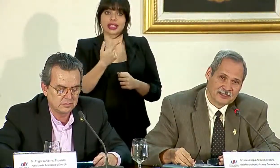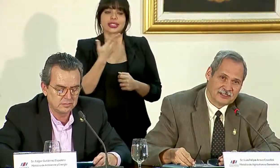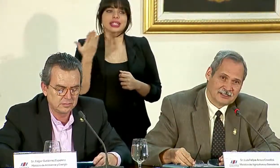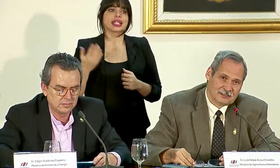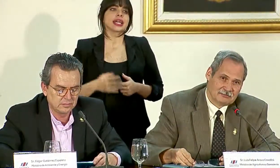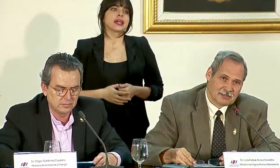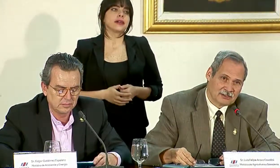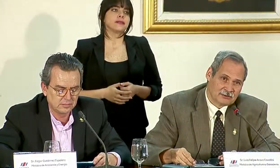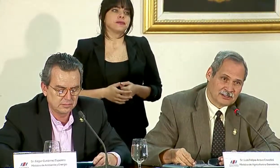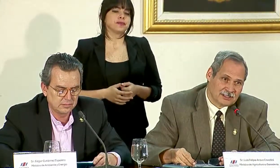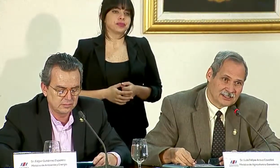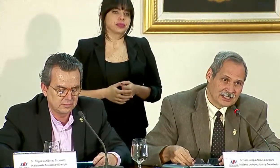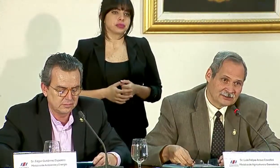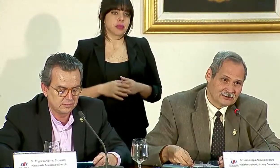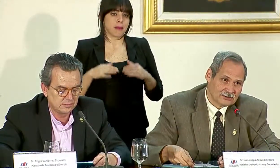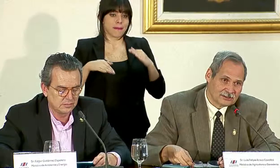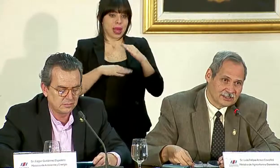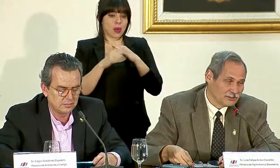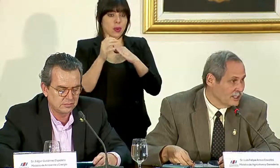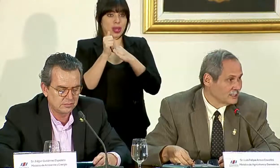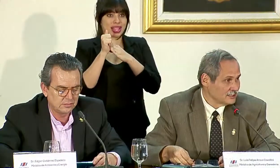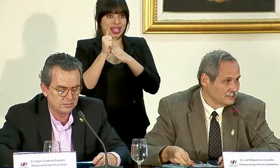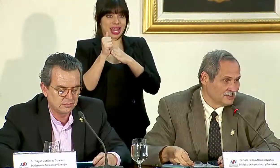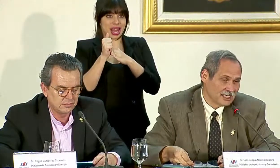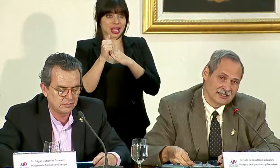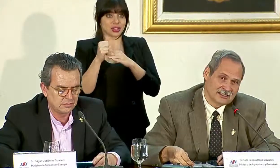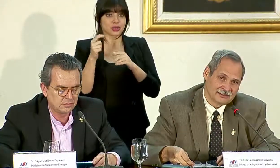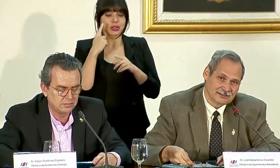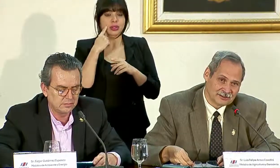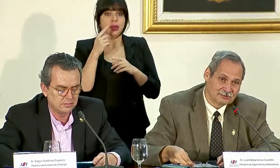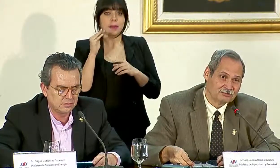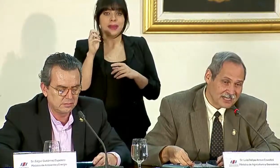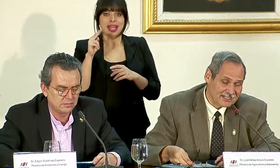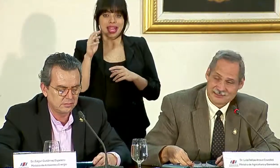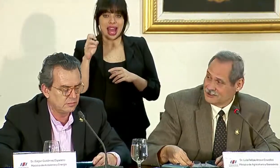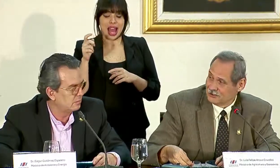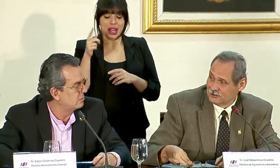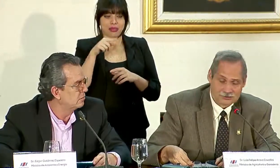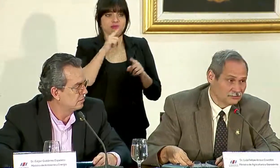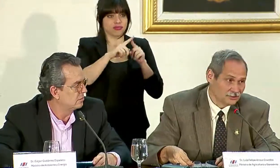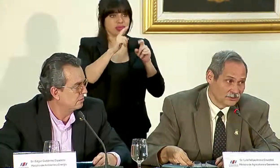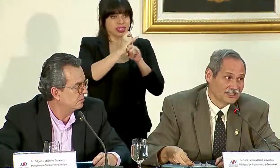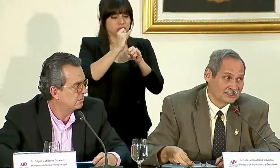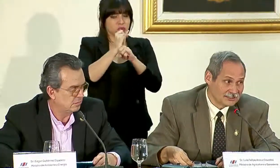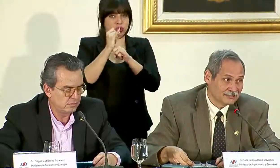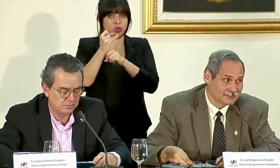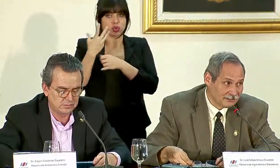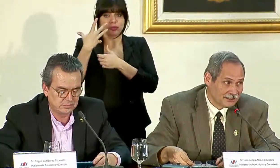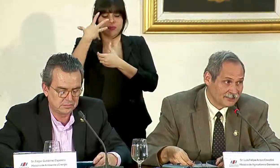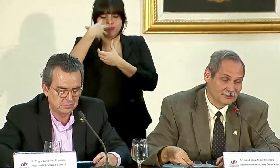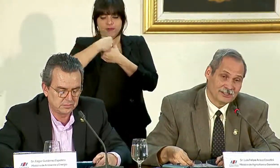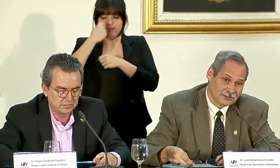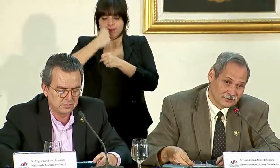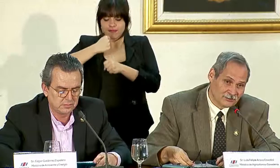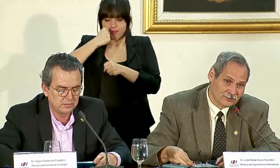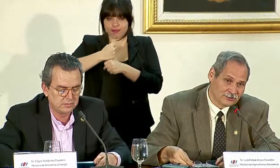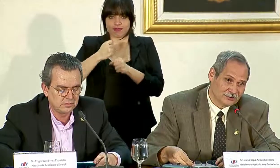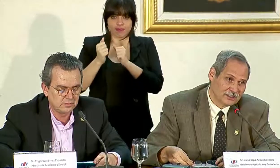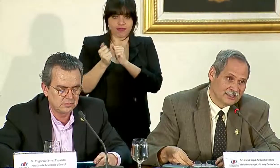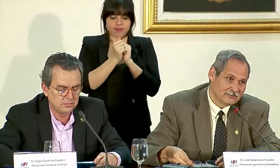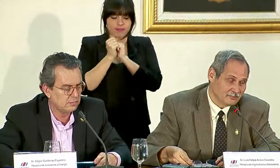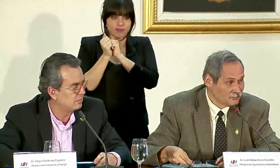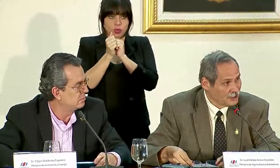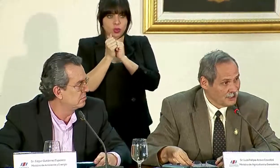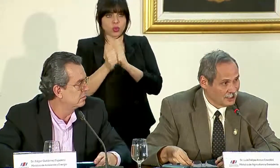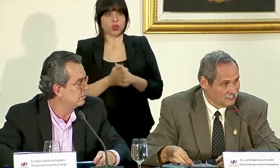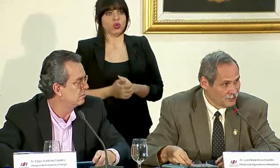bajo el liderazgo de Don Edgar y del Minae, somos varias instituciones las que estamos trabajando en conjunto,